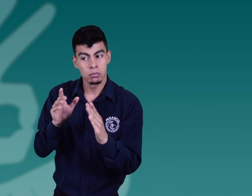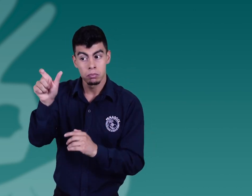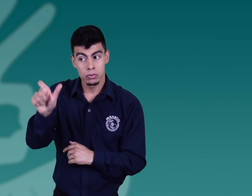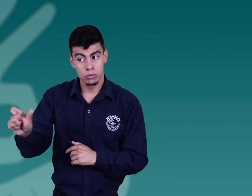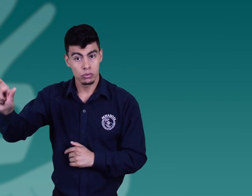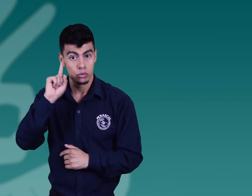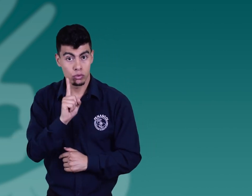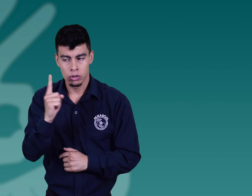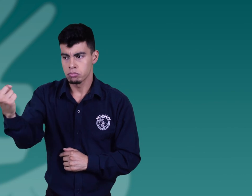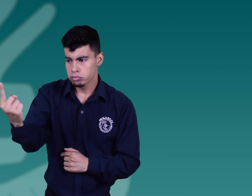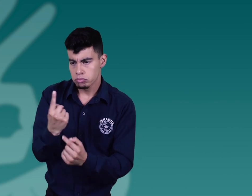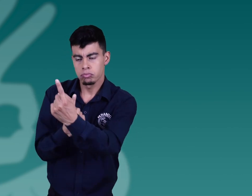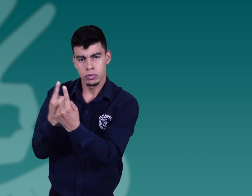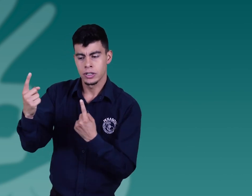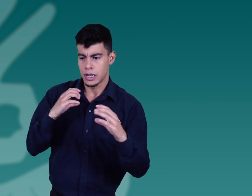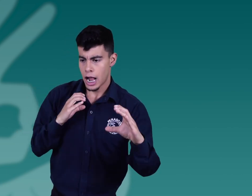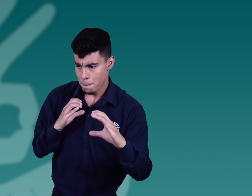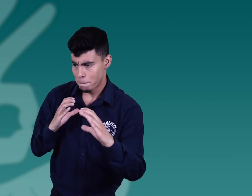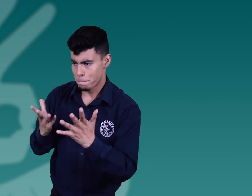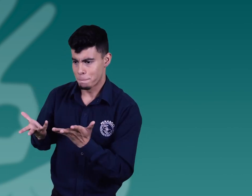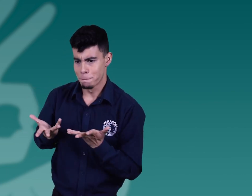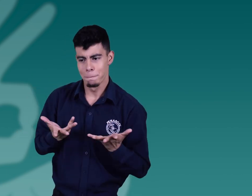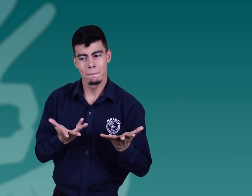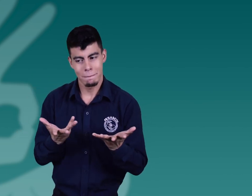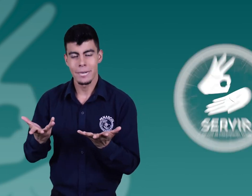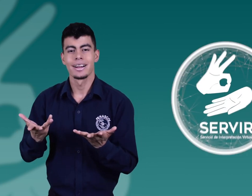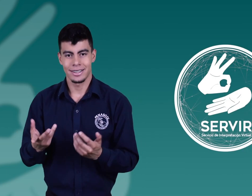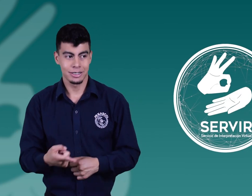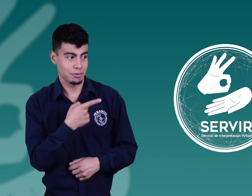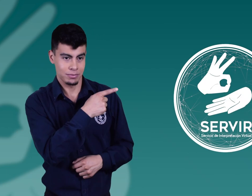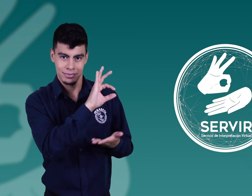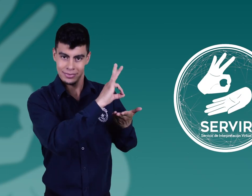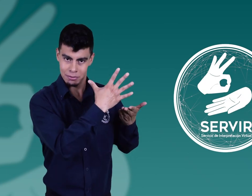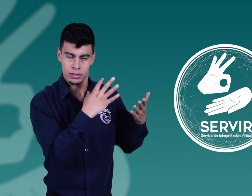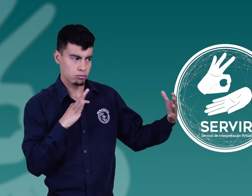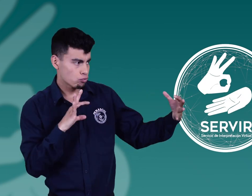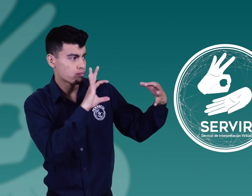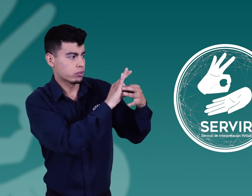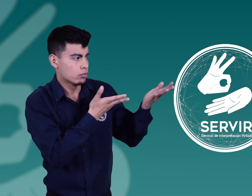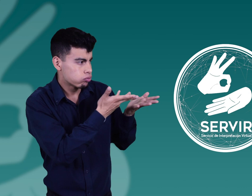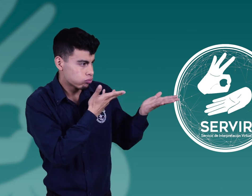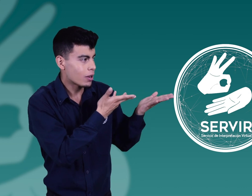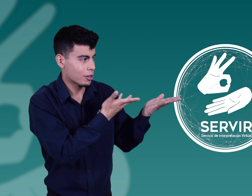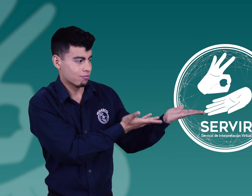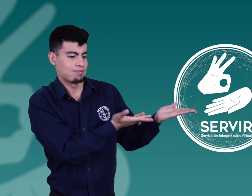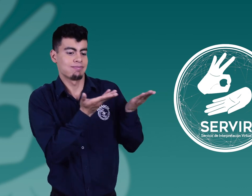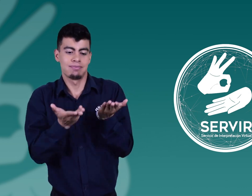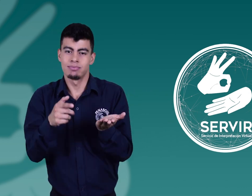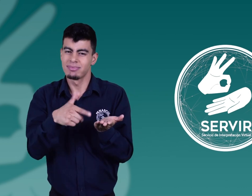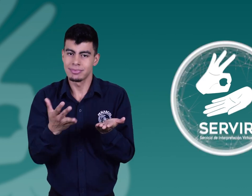público y necesitan dar información a personas sordas, pero no cuentan con lo necesario para comunicarse con esta población. Estas entidades